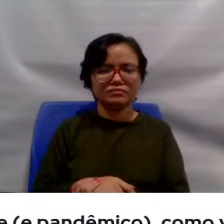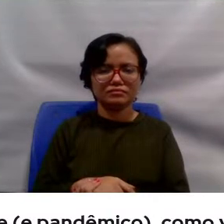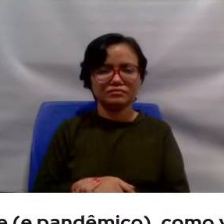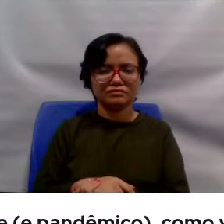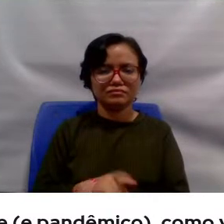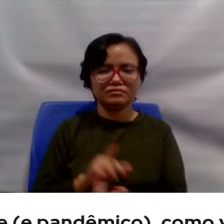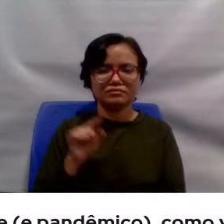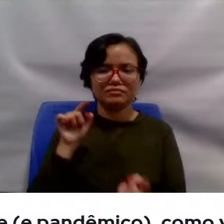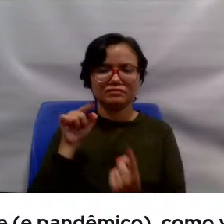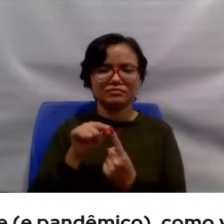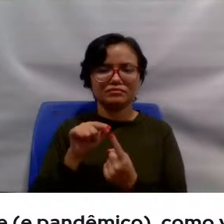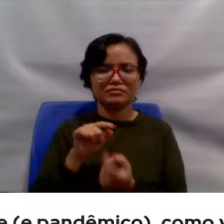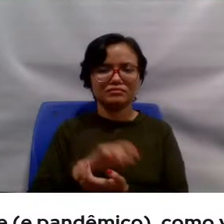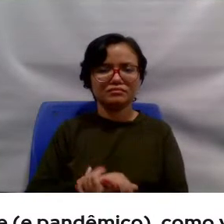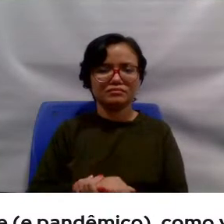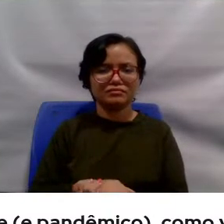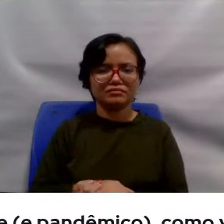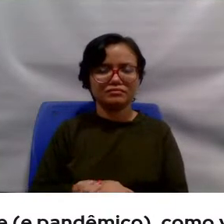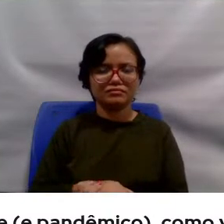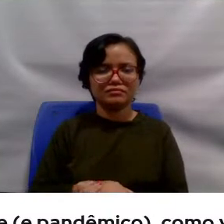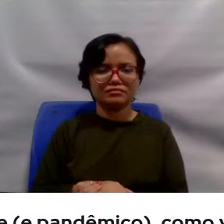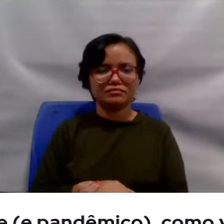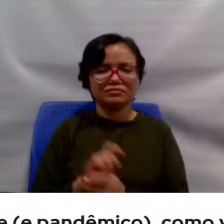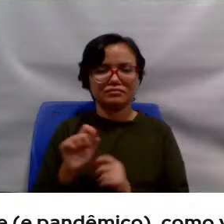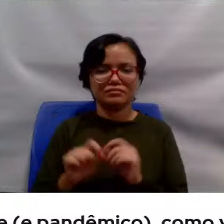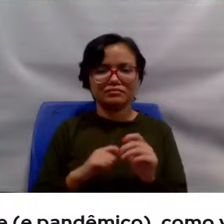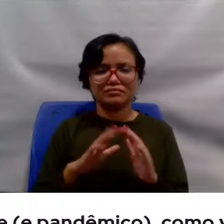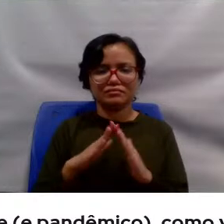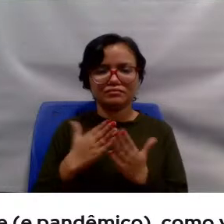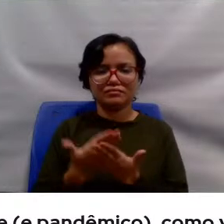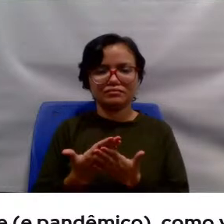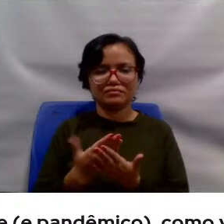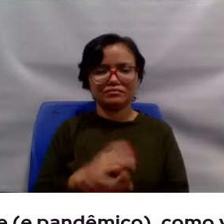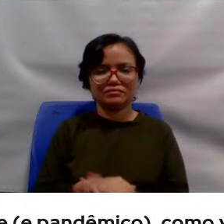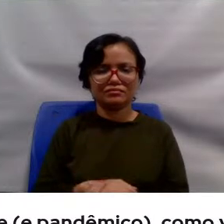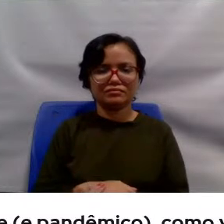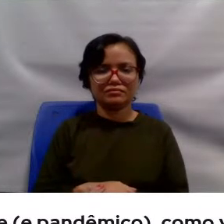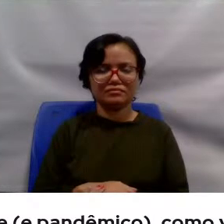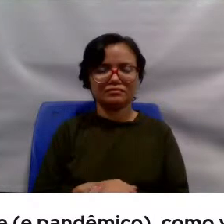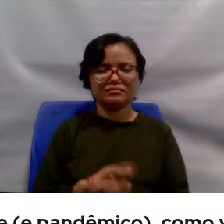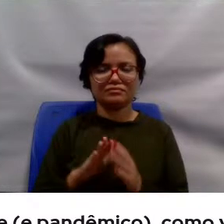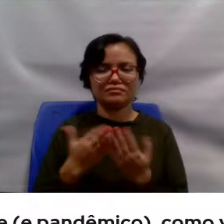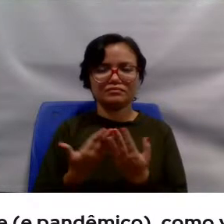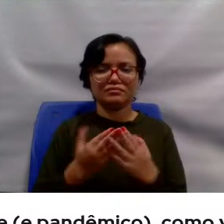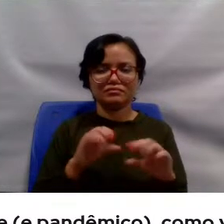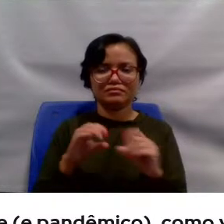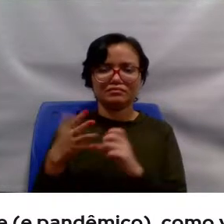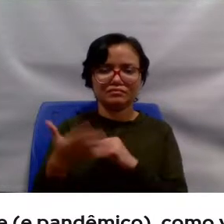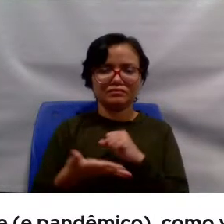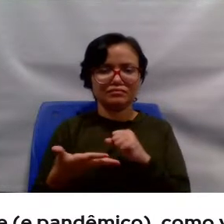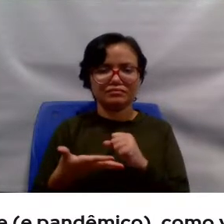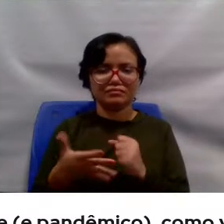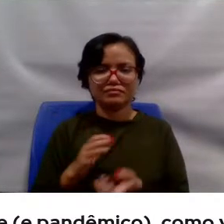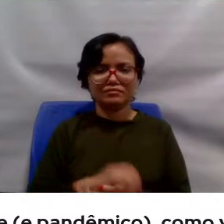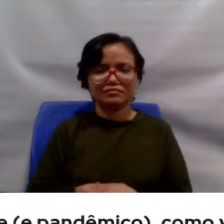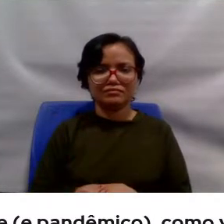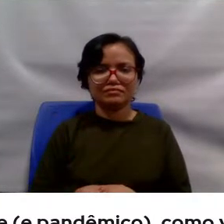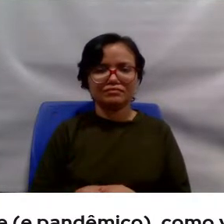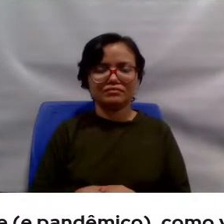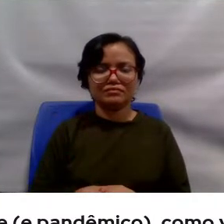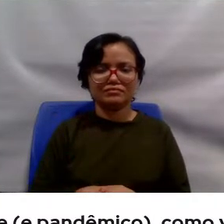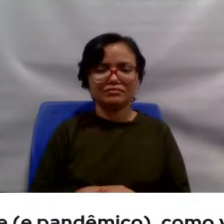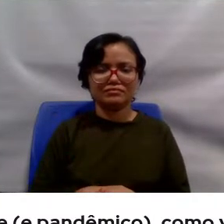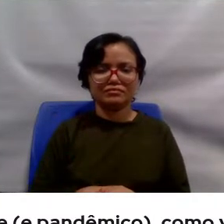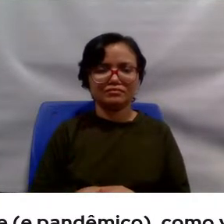finalidade, né? Que é a escola, a escola do ensino básico. É um programa que pensa